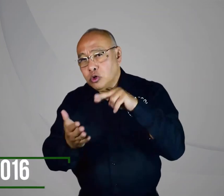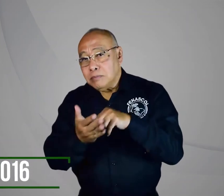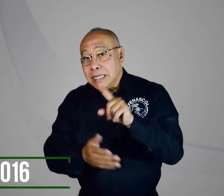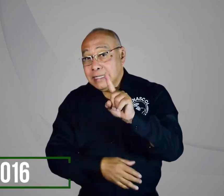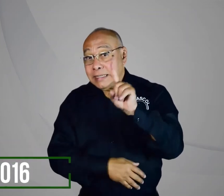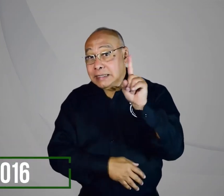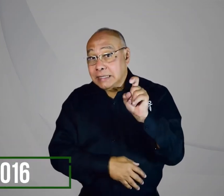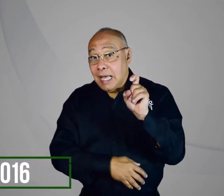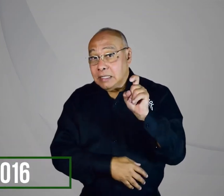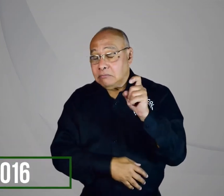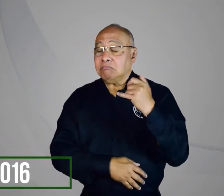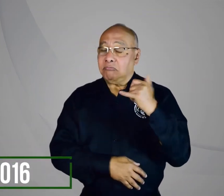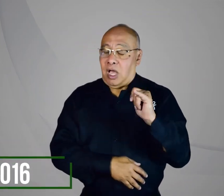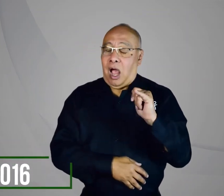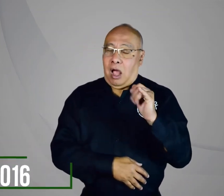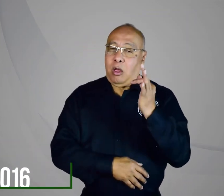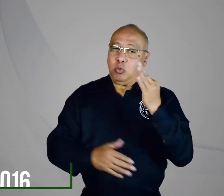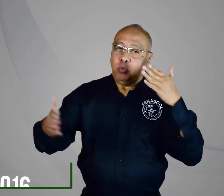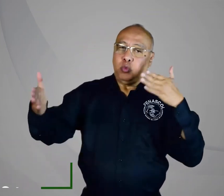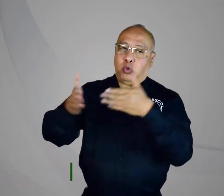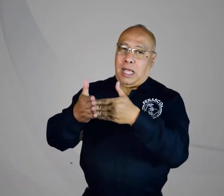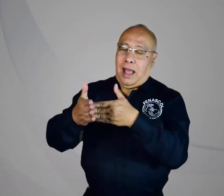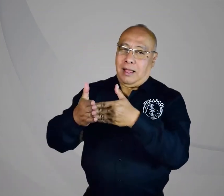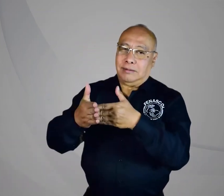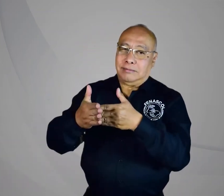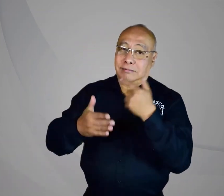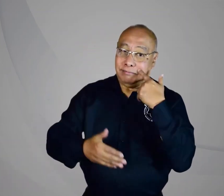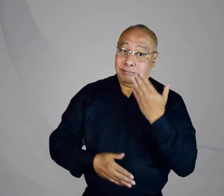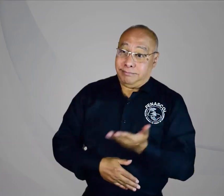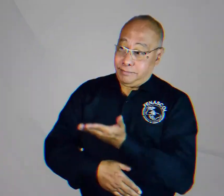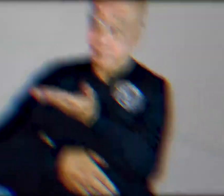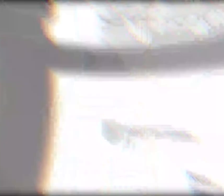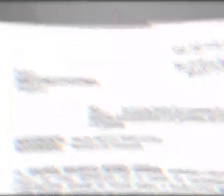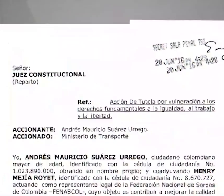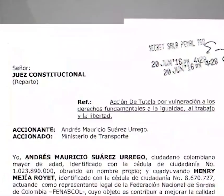año 2016, esta situación por medio de una tutela. Mirela.